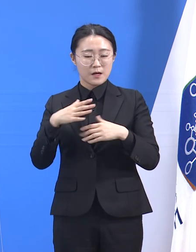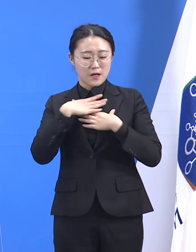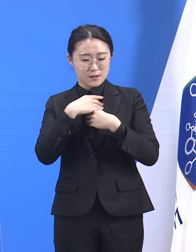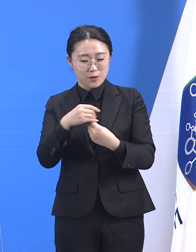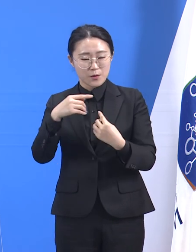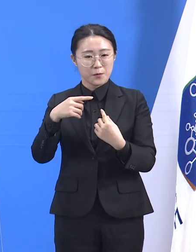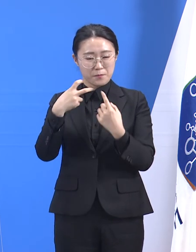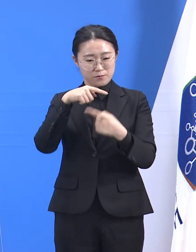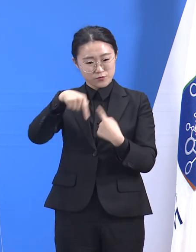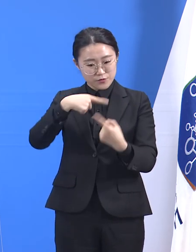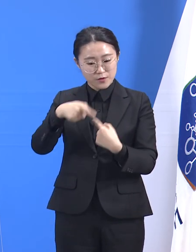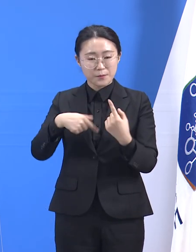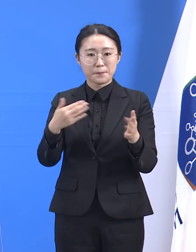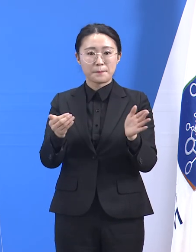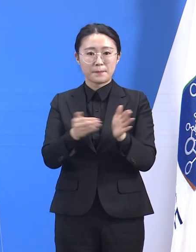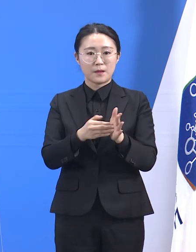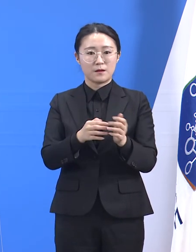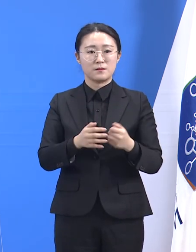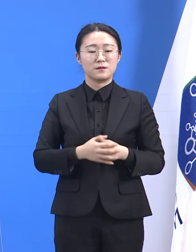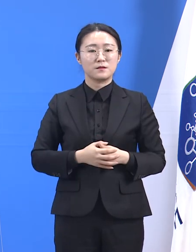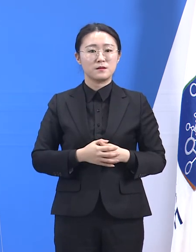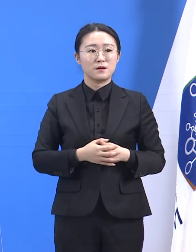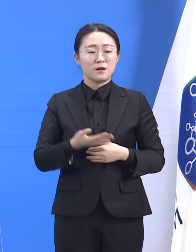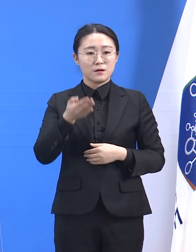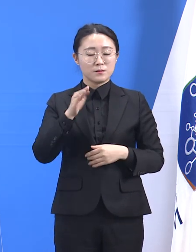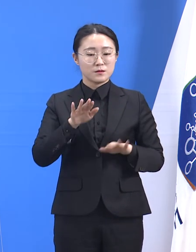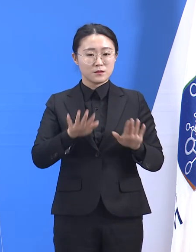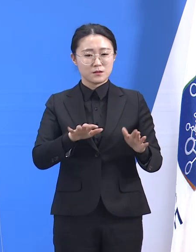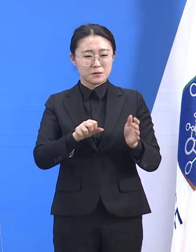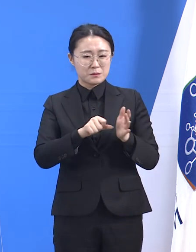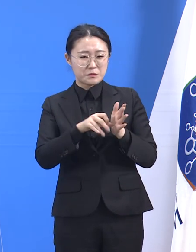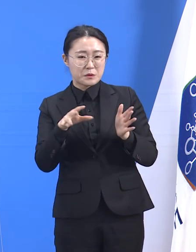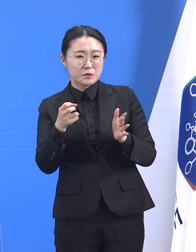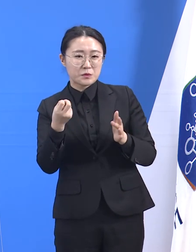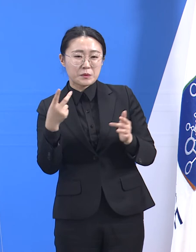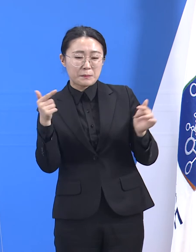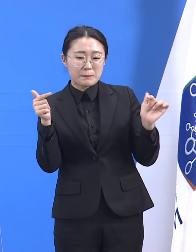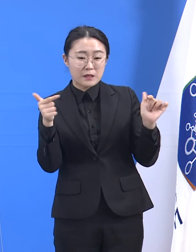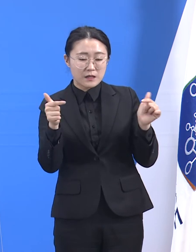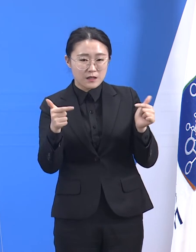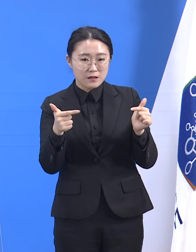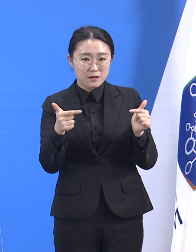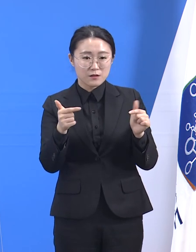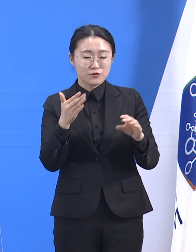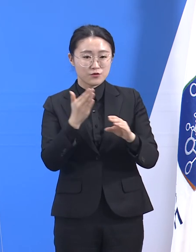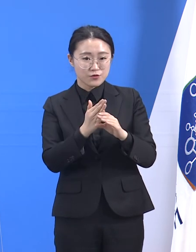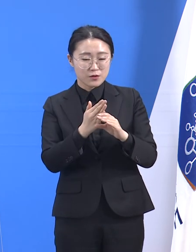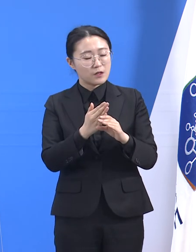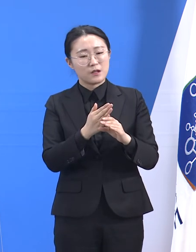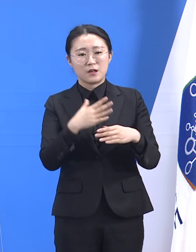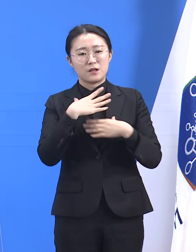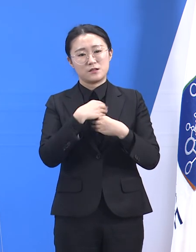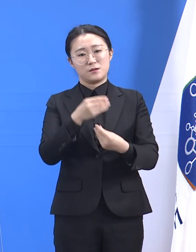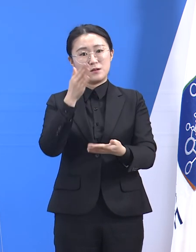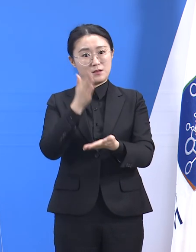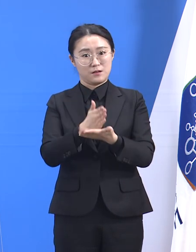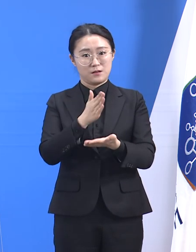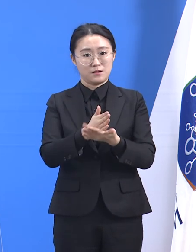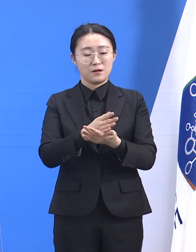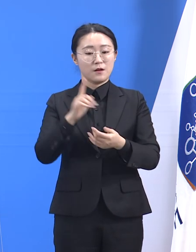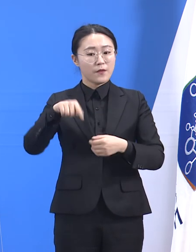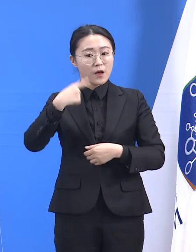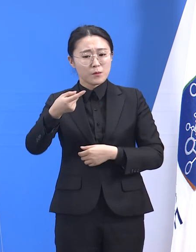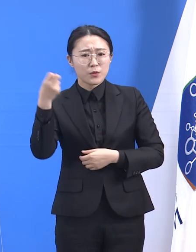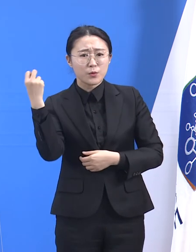하지만 유행이 다소 진정되었다고 해서 안도해서만은 안 됩니다. 다음에 찾아올 위험을